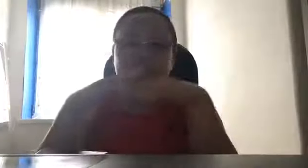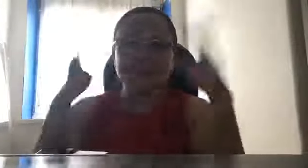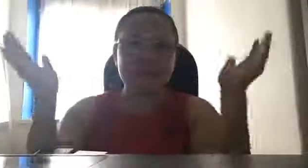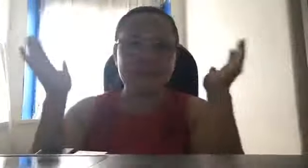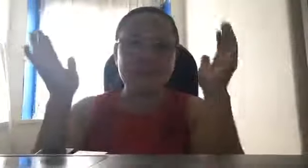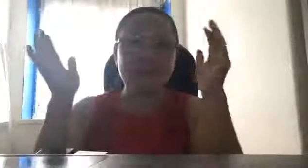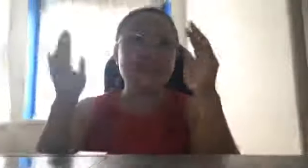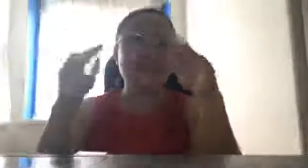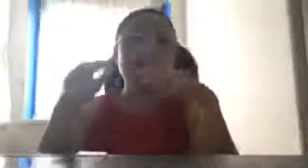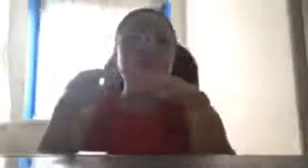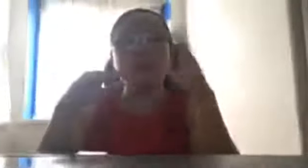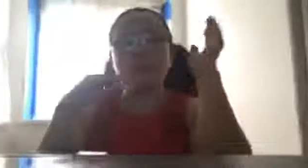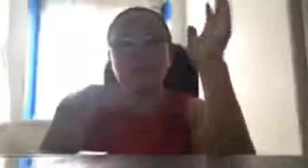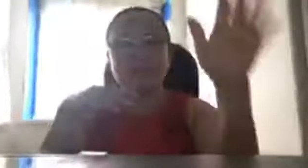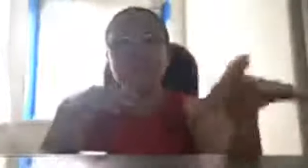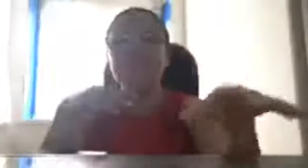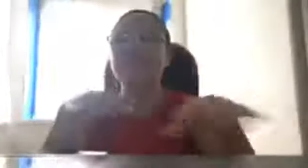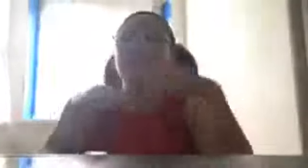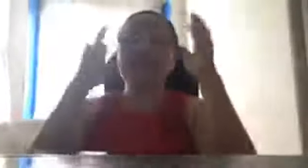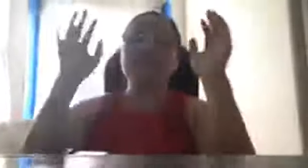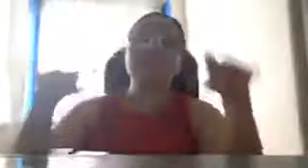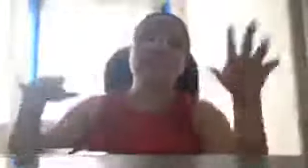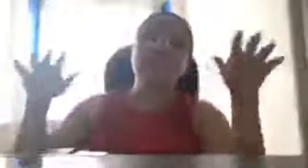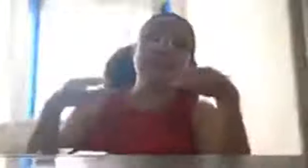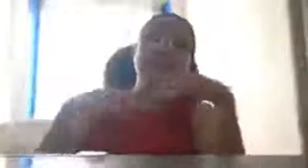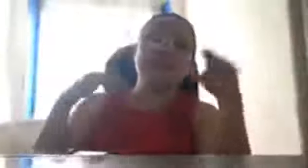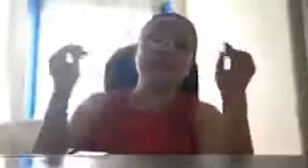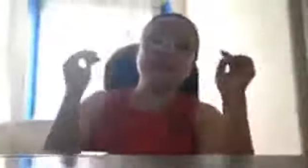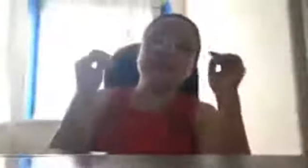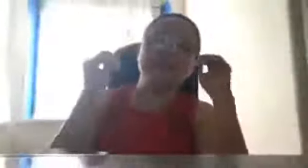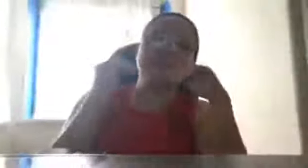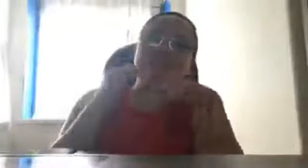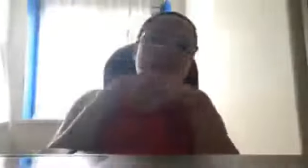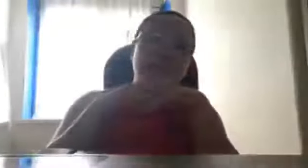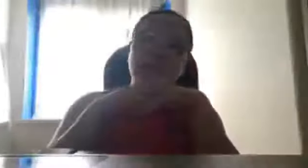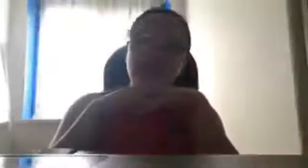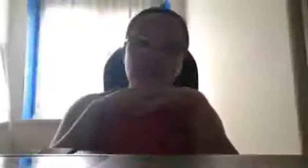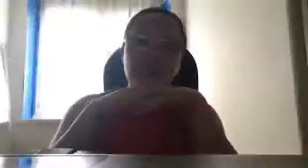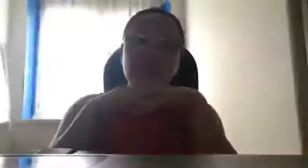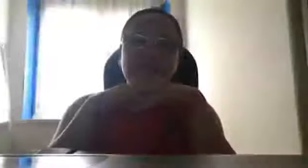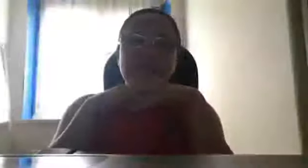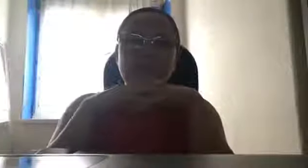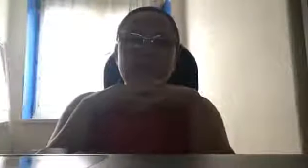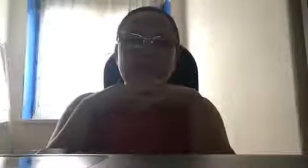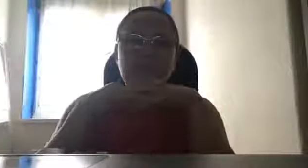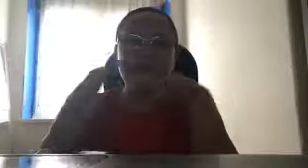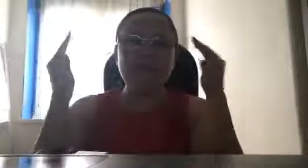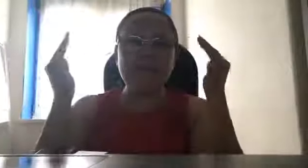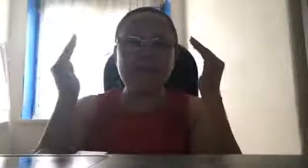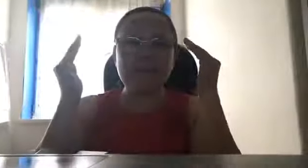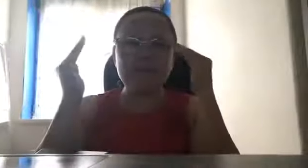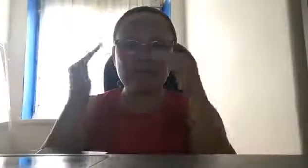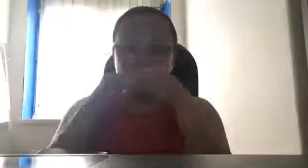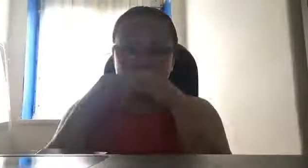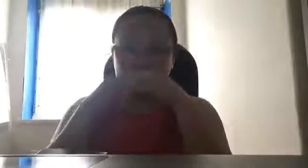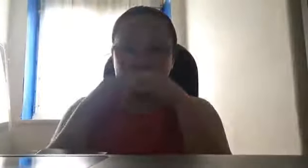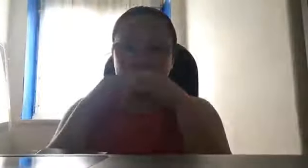sabihin na, pumupunta kami dyan ng idsa-edsa na yan, magsisigaw, no, kapag mayroong kaming,